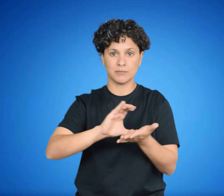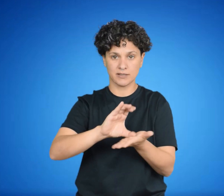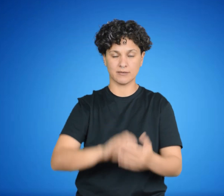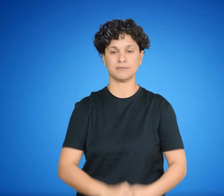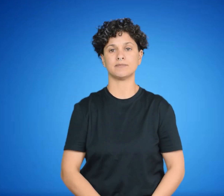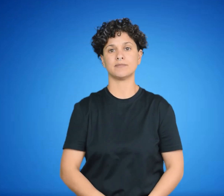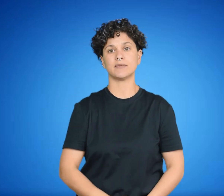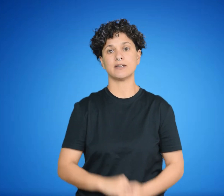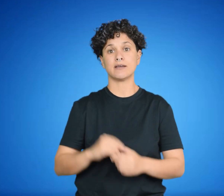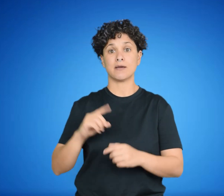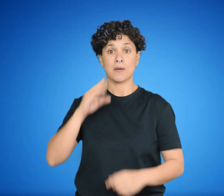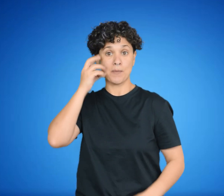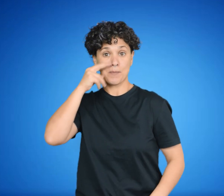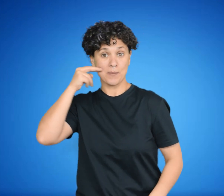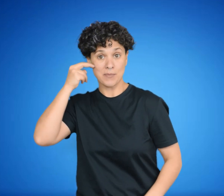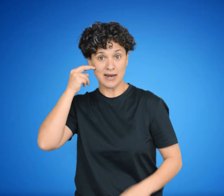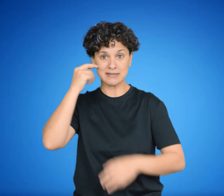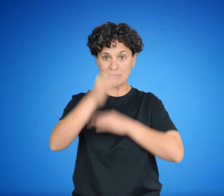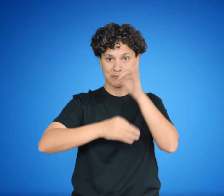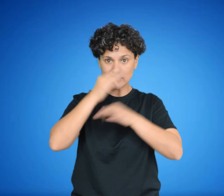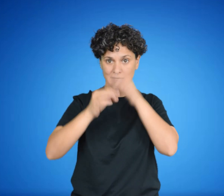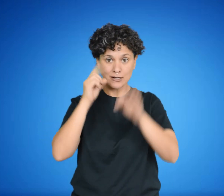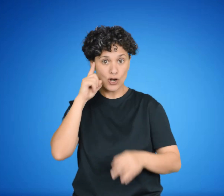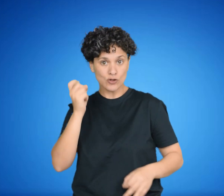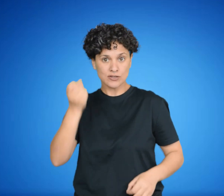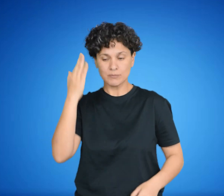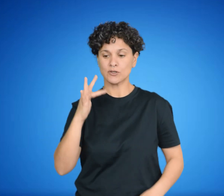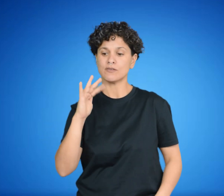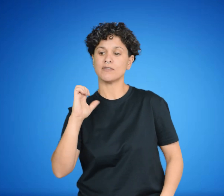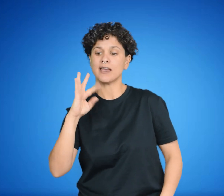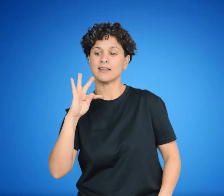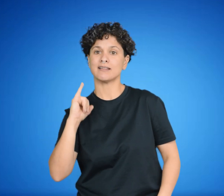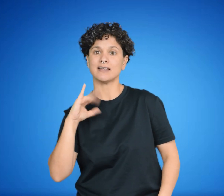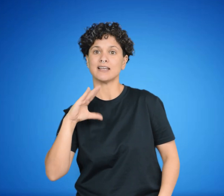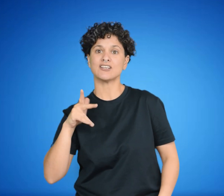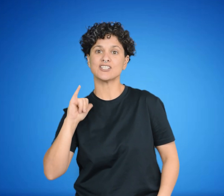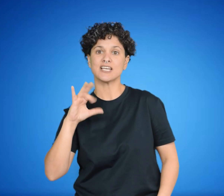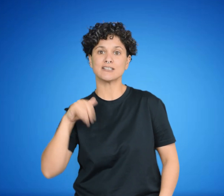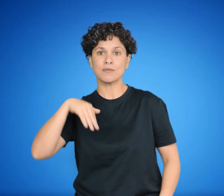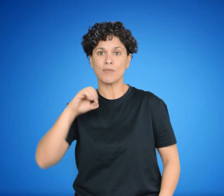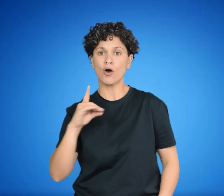como un fetichismo de la mercancía que mantiene a las clases trabajadoras consumiendo.